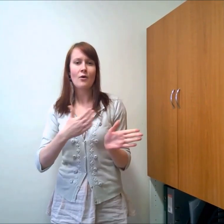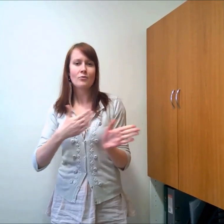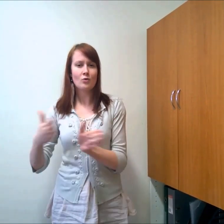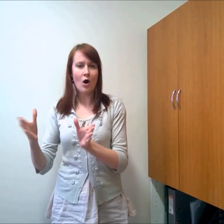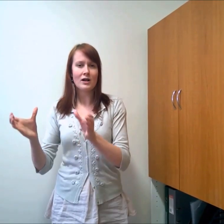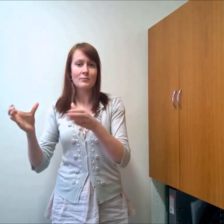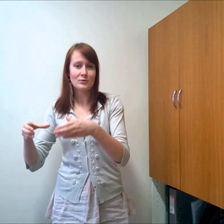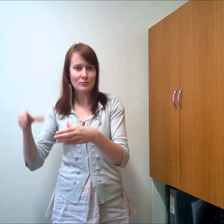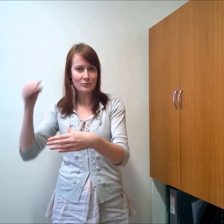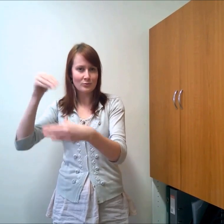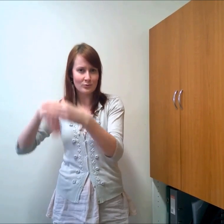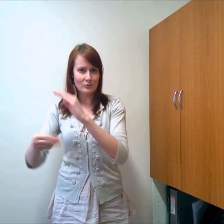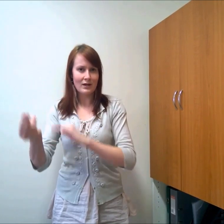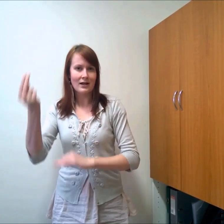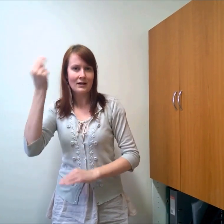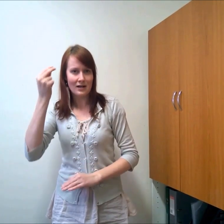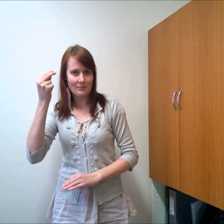ning ka aasta lõpus valik teha.